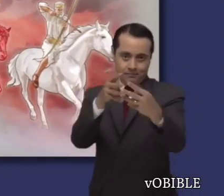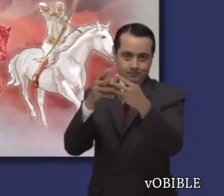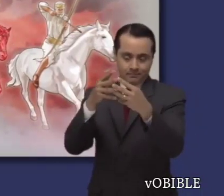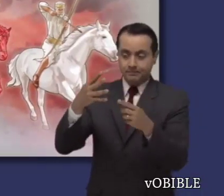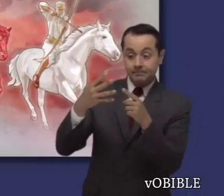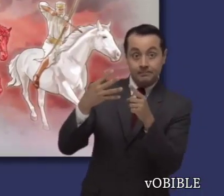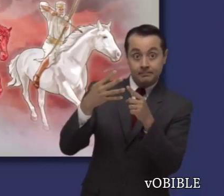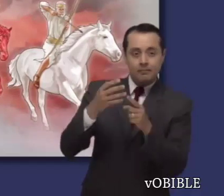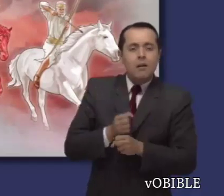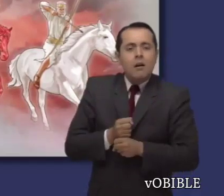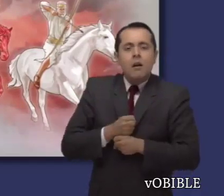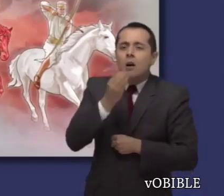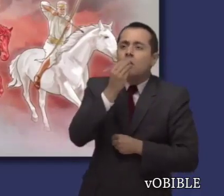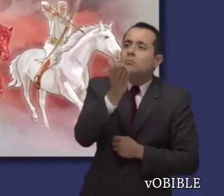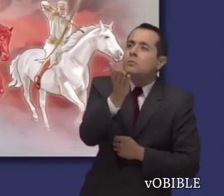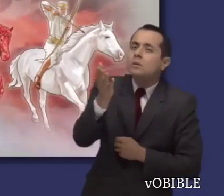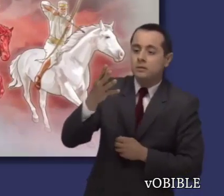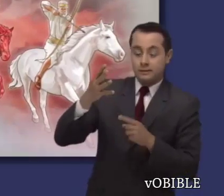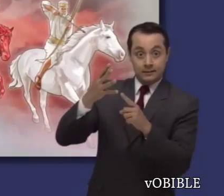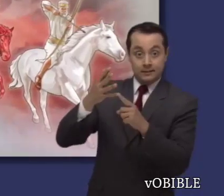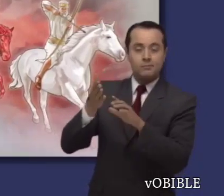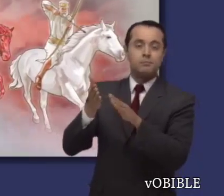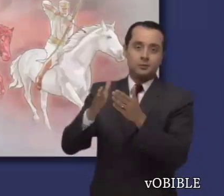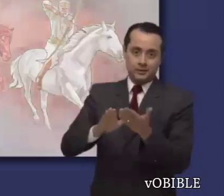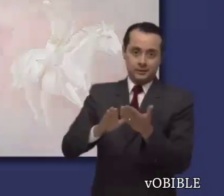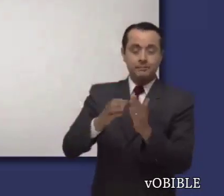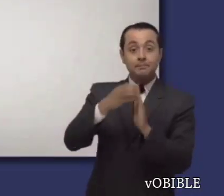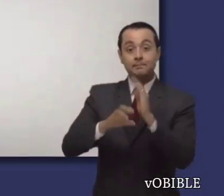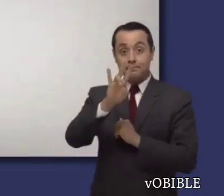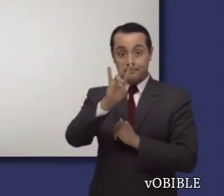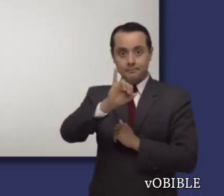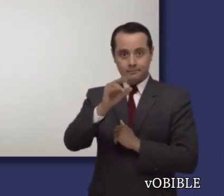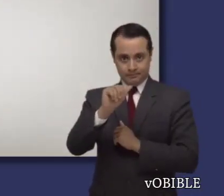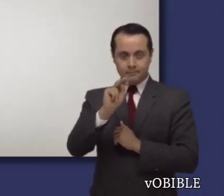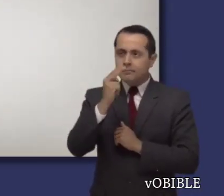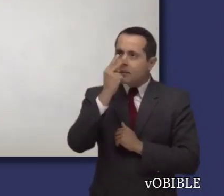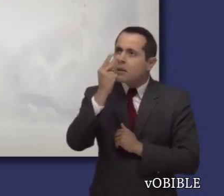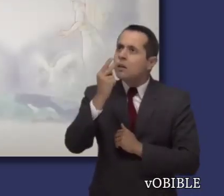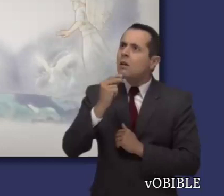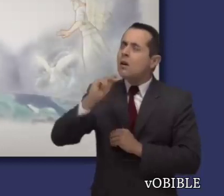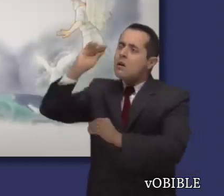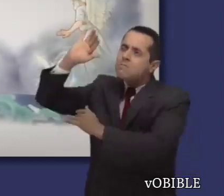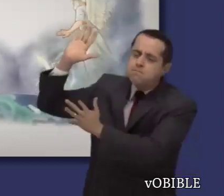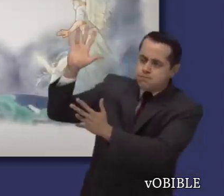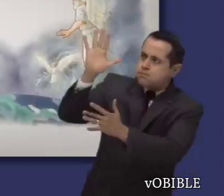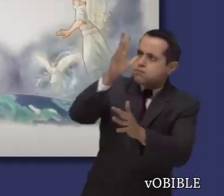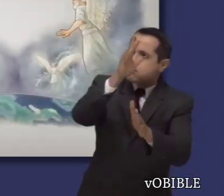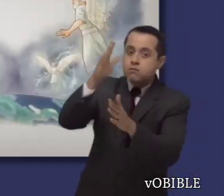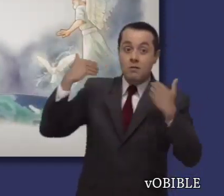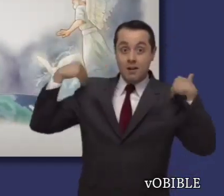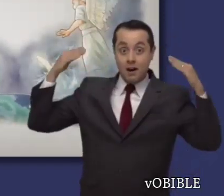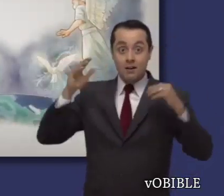cabalgan, hay guerras, hambre y muerte. En el capítulo siete, Juan ve a cuatro